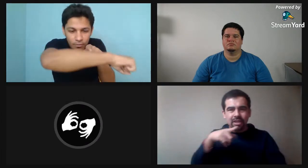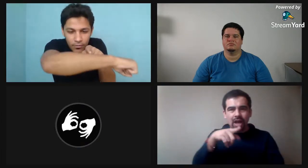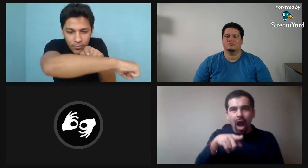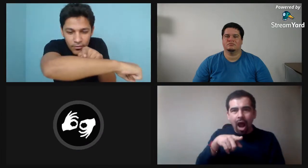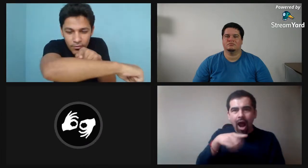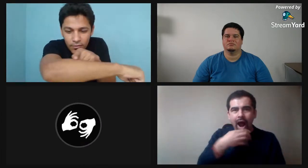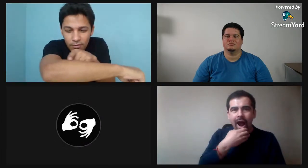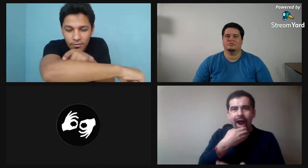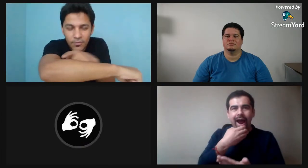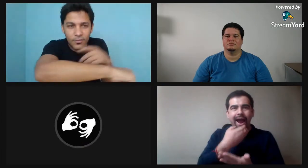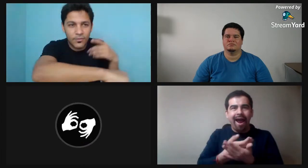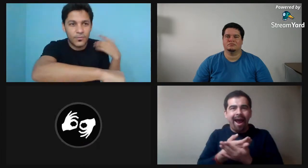que estaba